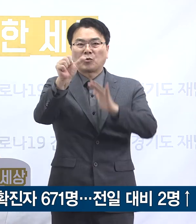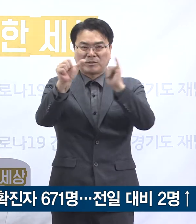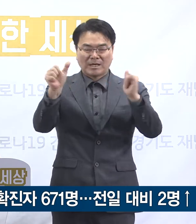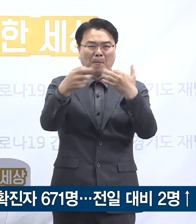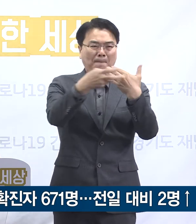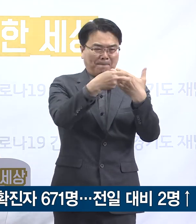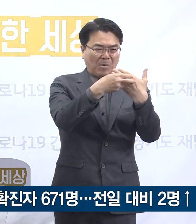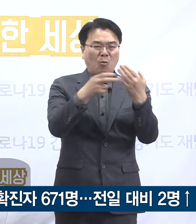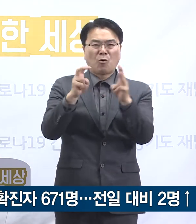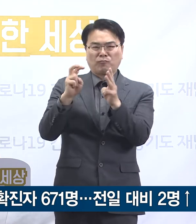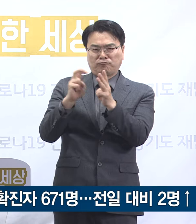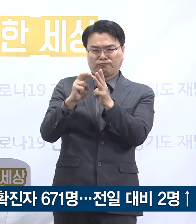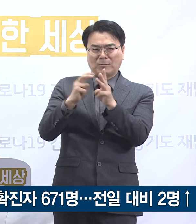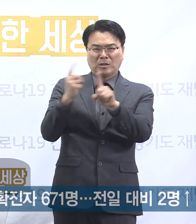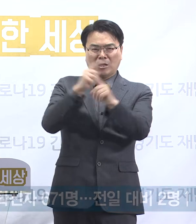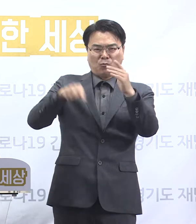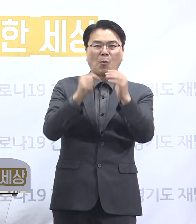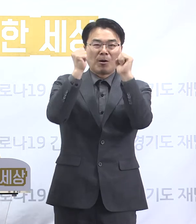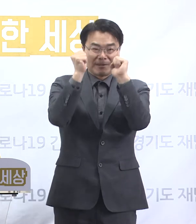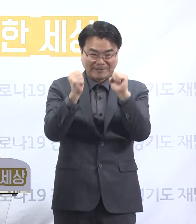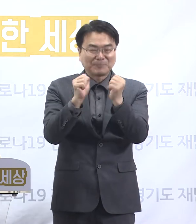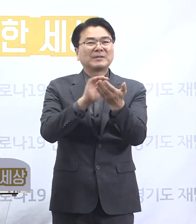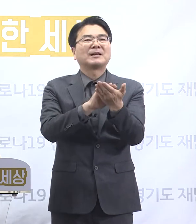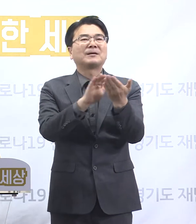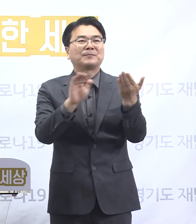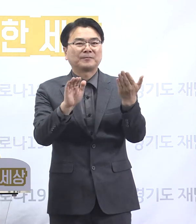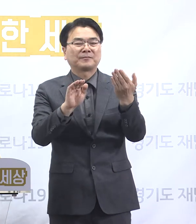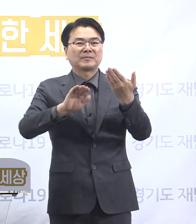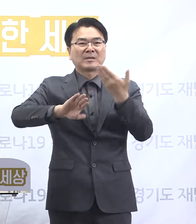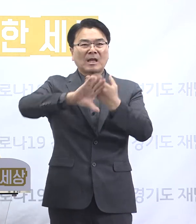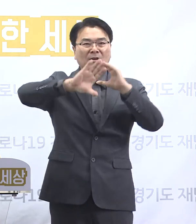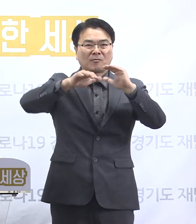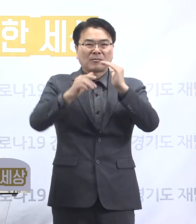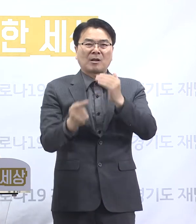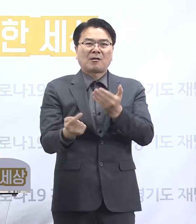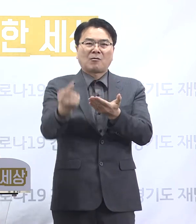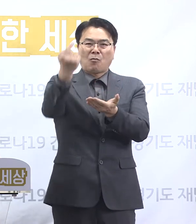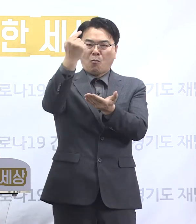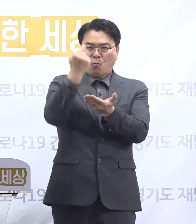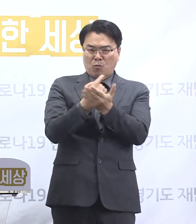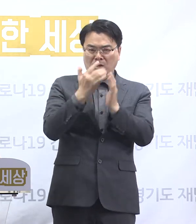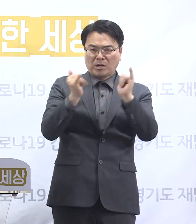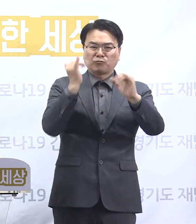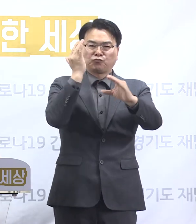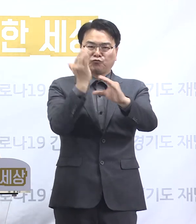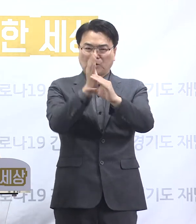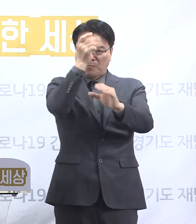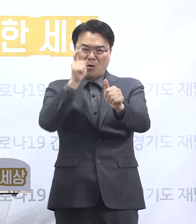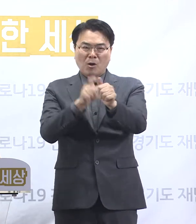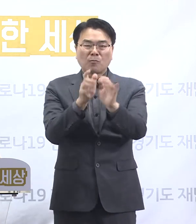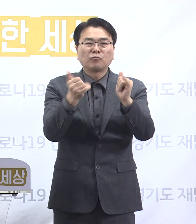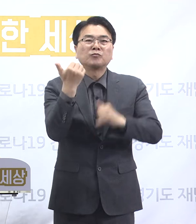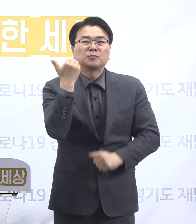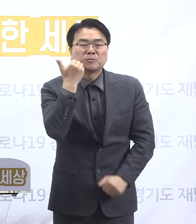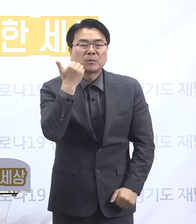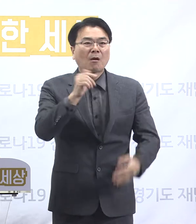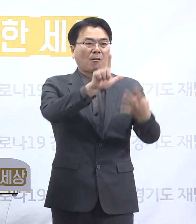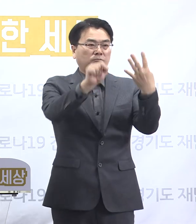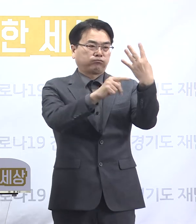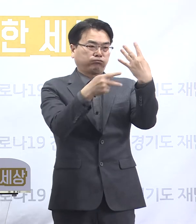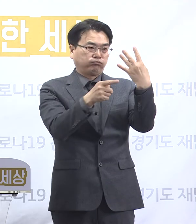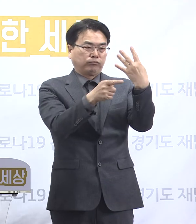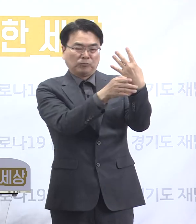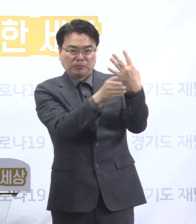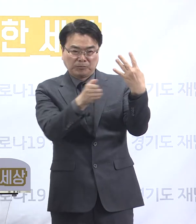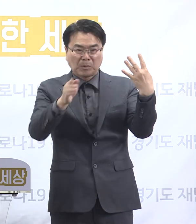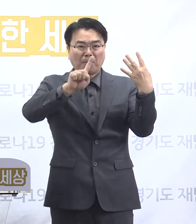생활치료센터에서 격리 중입니다. 해외 입국자 확진 현황을 말씀드리겠습니다. 4월 1일 이후 발생한 도내